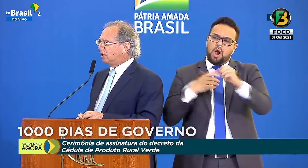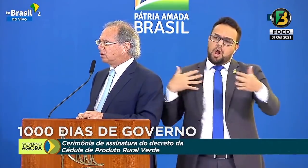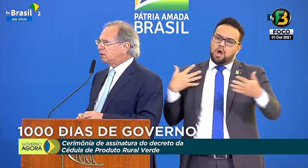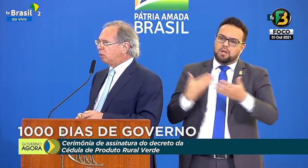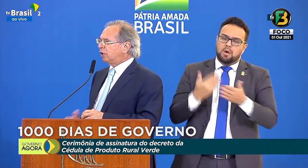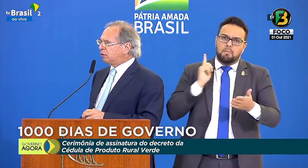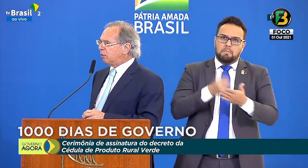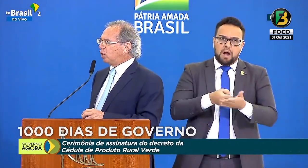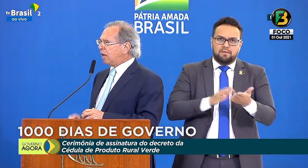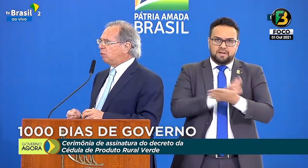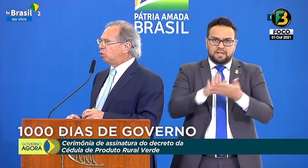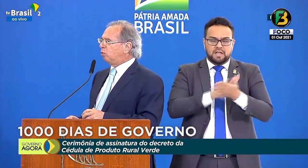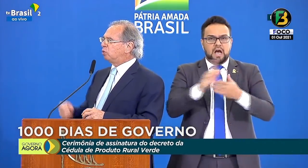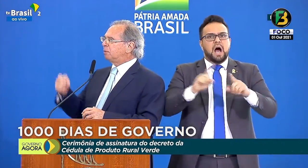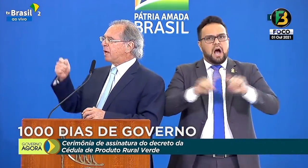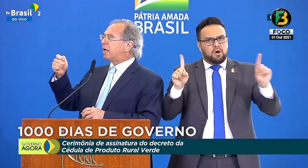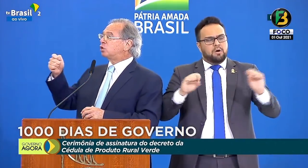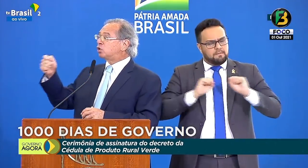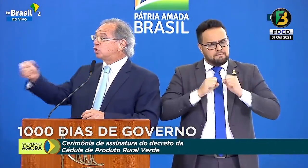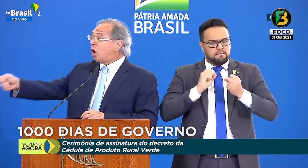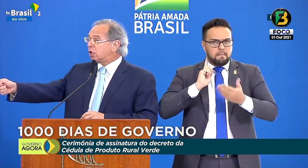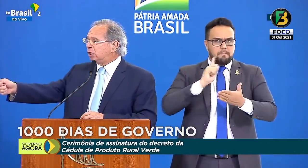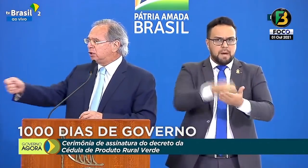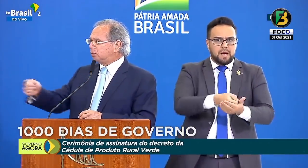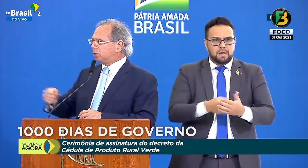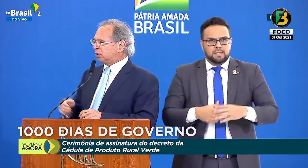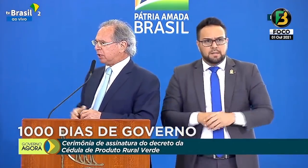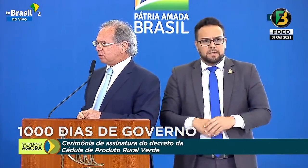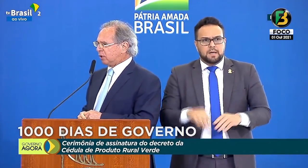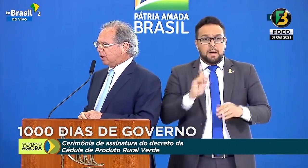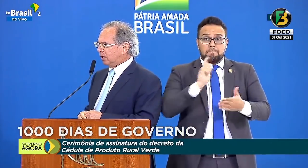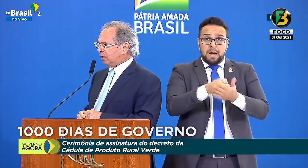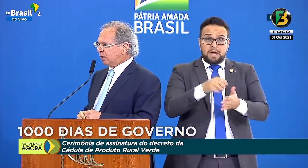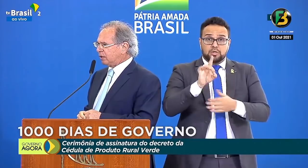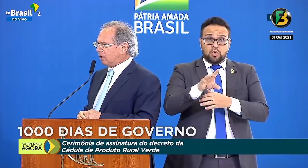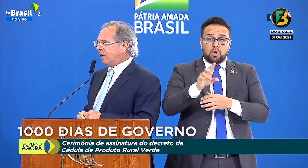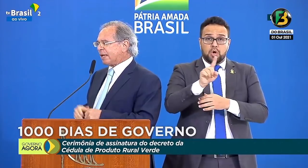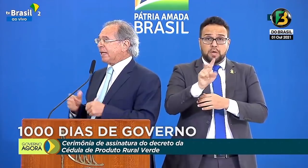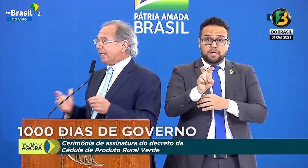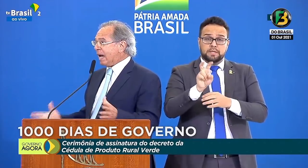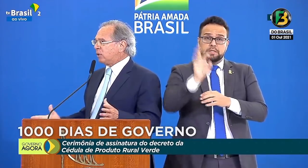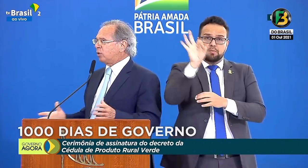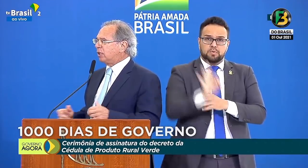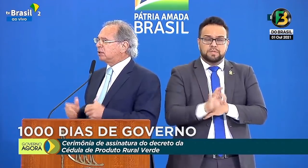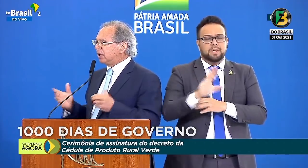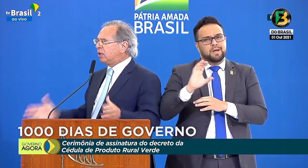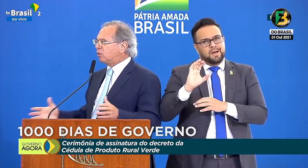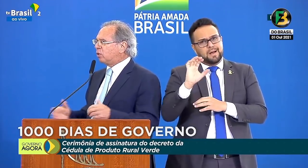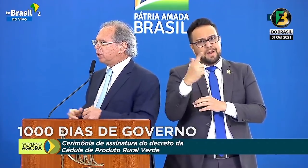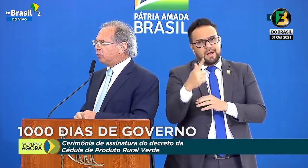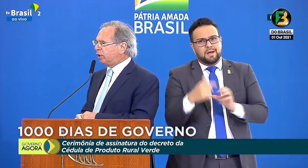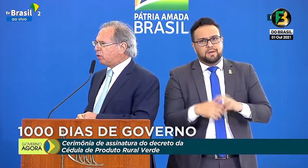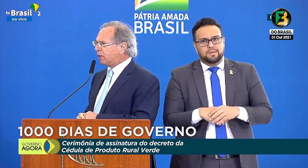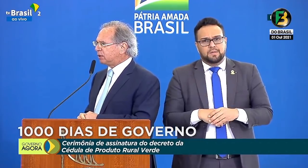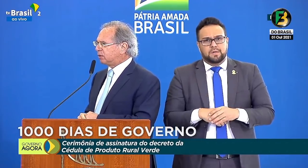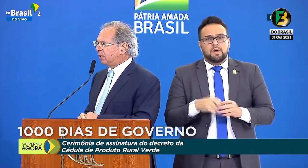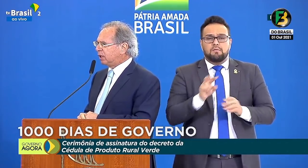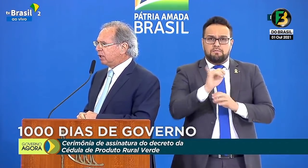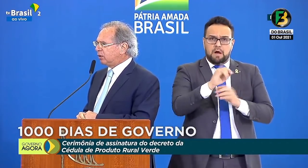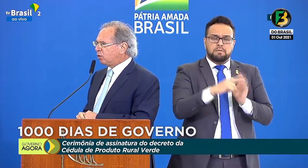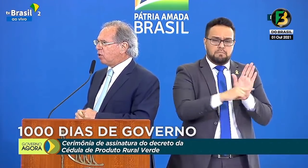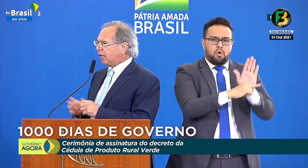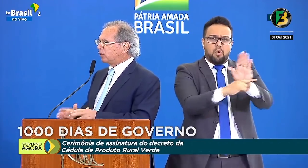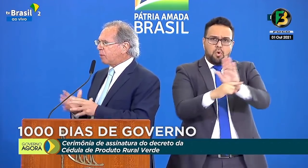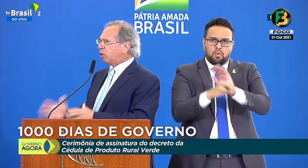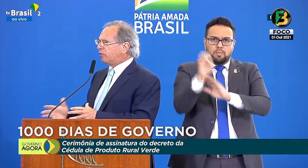ricos, estão tendo que botar a mão no bolso e pagar só 15%. Então, é claro que eles terão que contribuir com o Brasil.